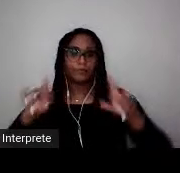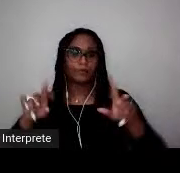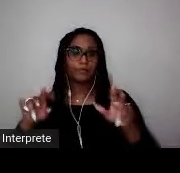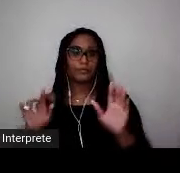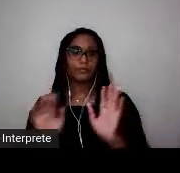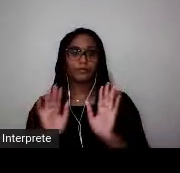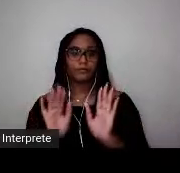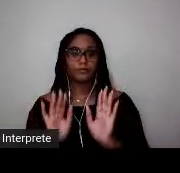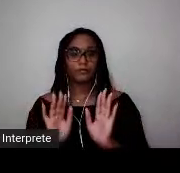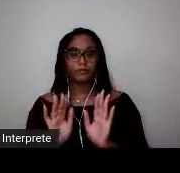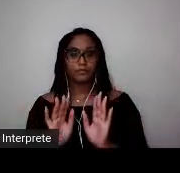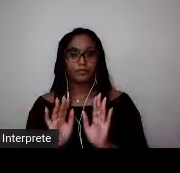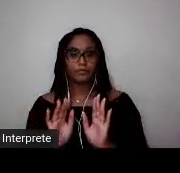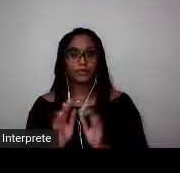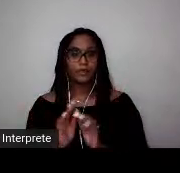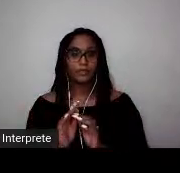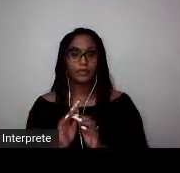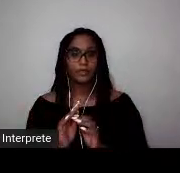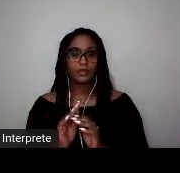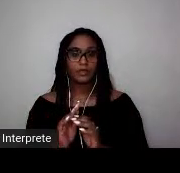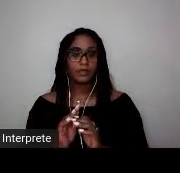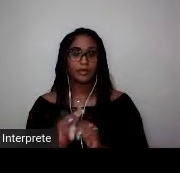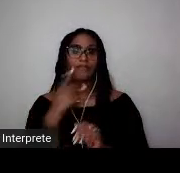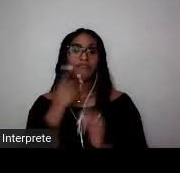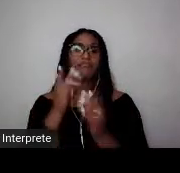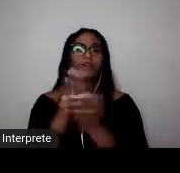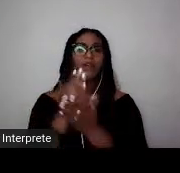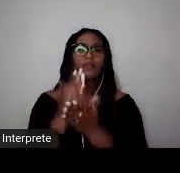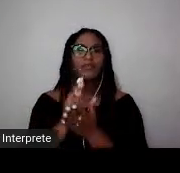dar algumas provocações.